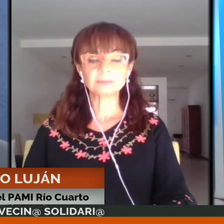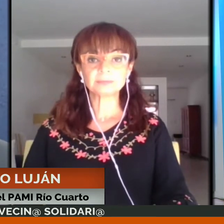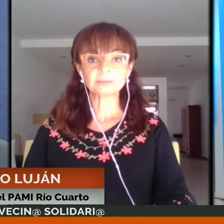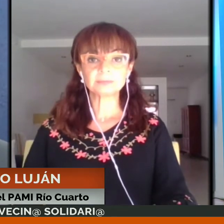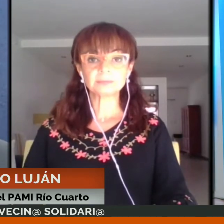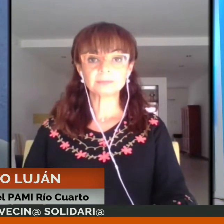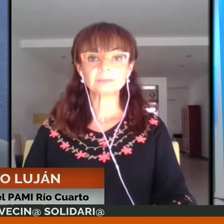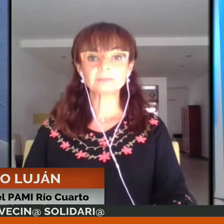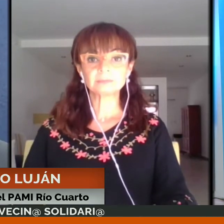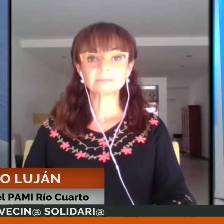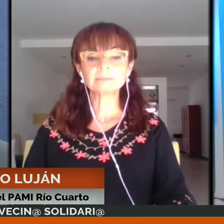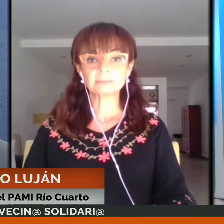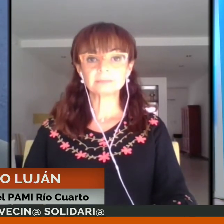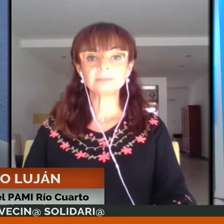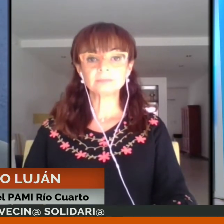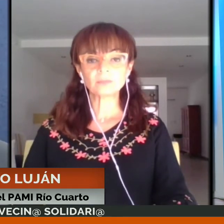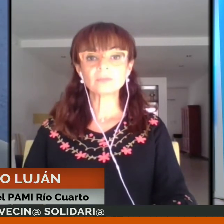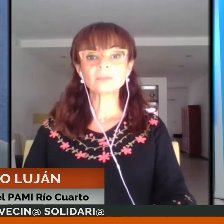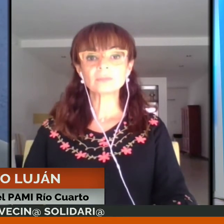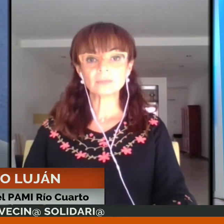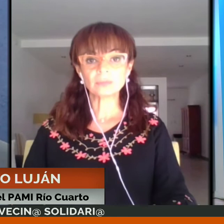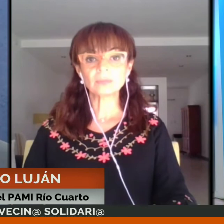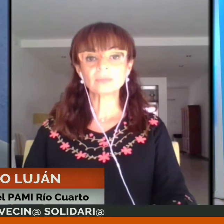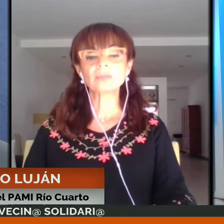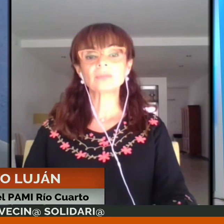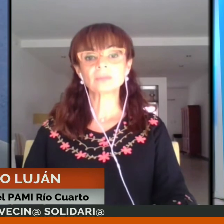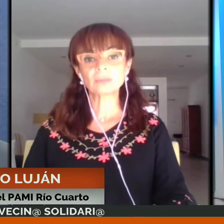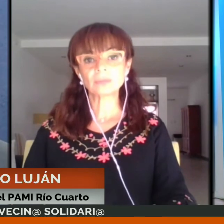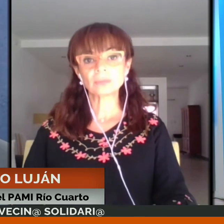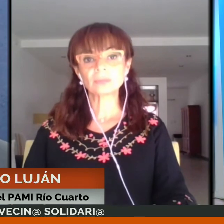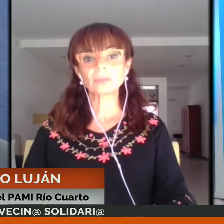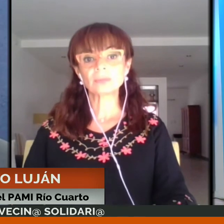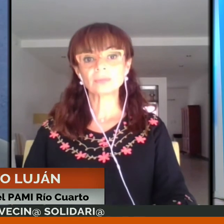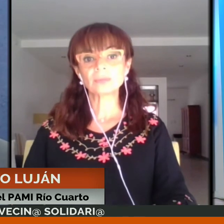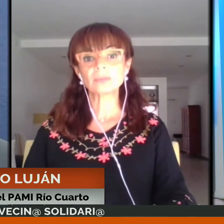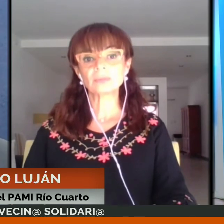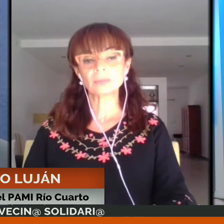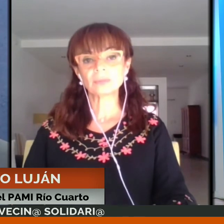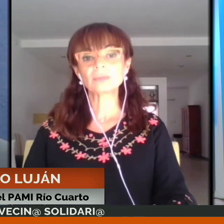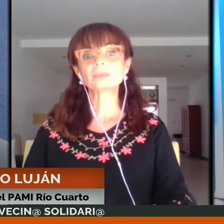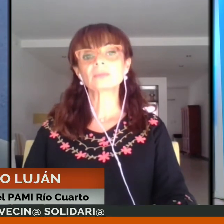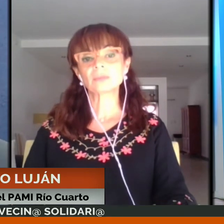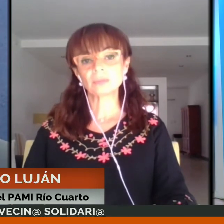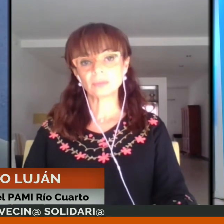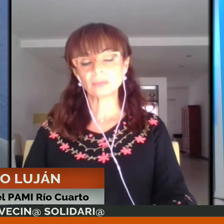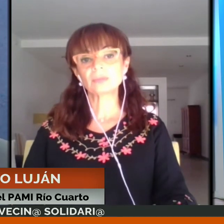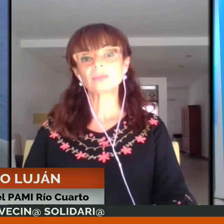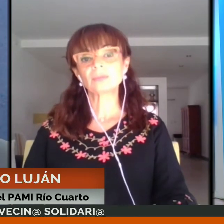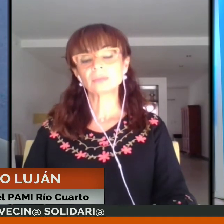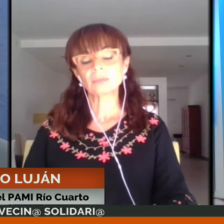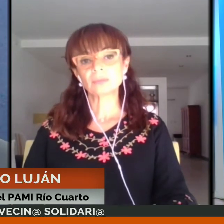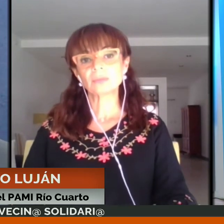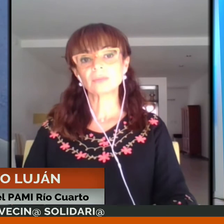No, se ha formado un comité operativo que tiene un control estricto, no solamente sobre el beneficiario, sino también sobre el voluntario. Cada